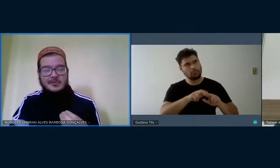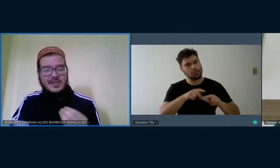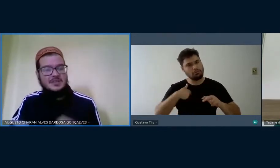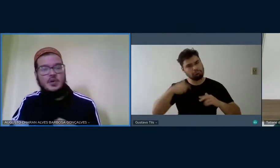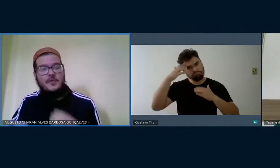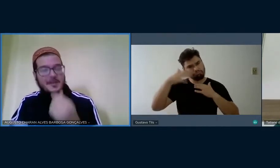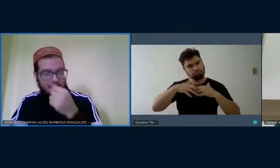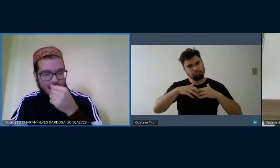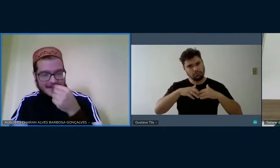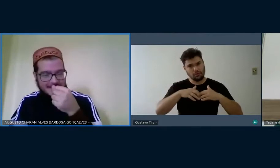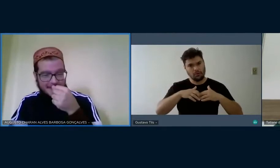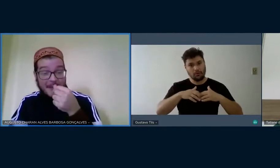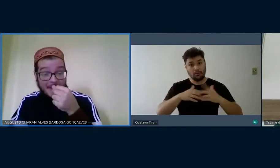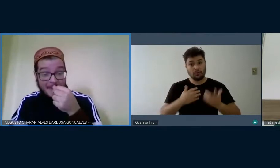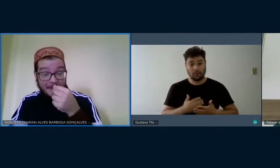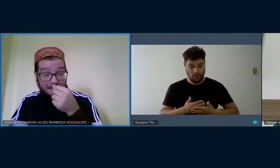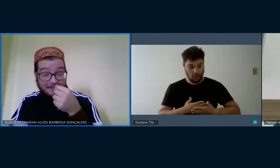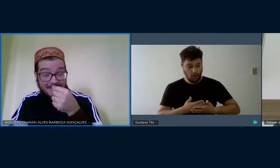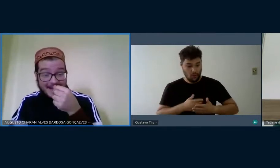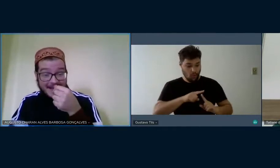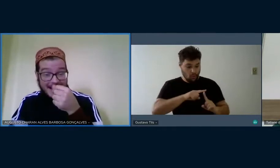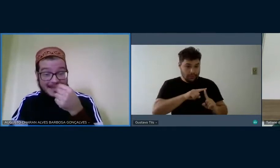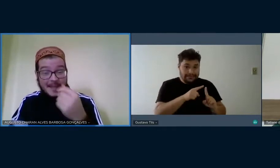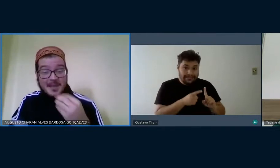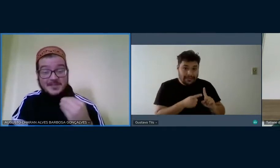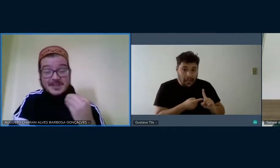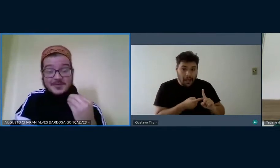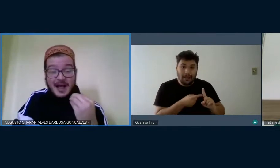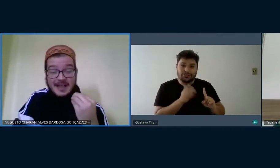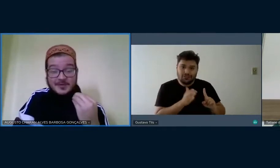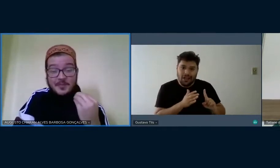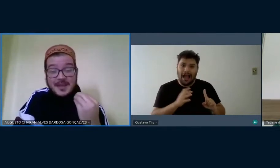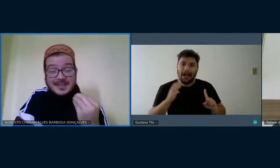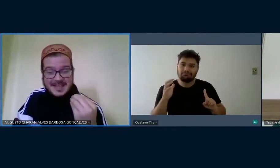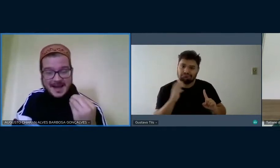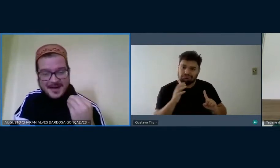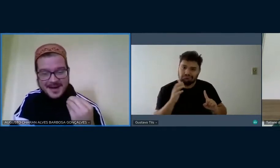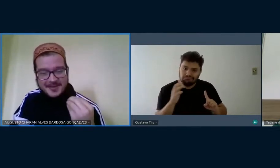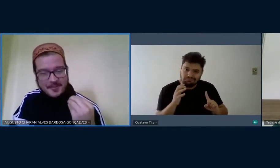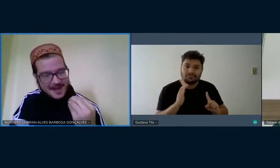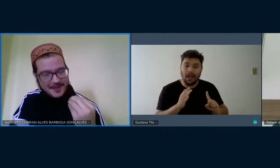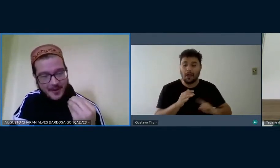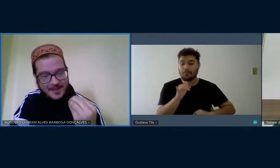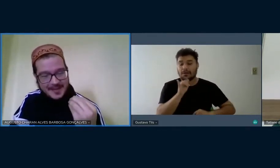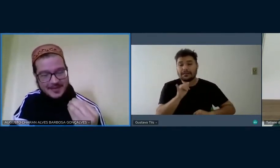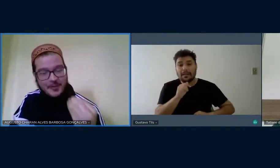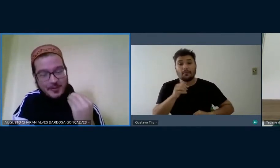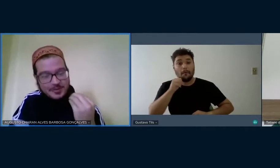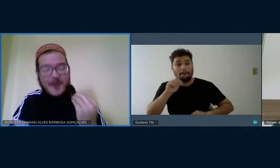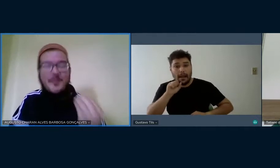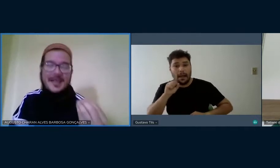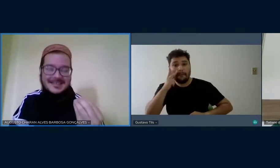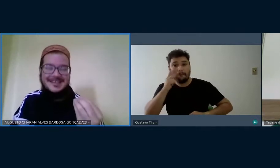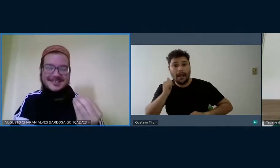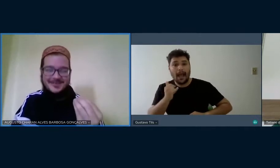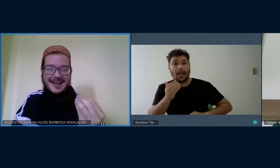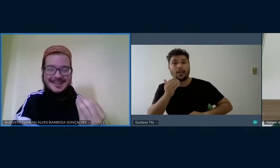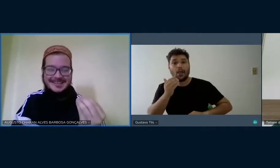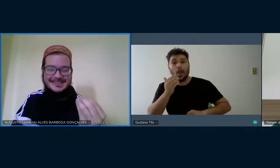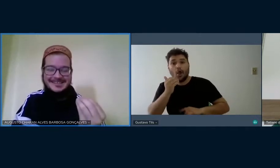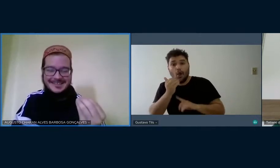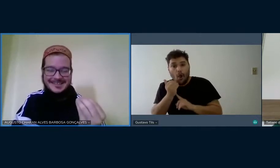embrião já sofre influências do meio. Até mesmo as comidas que a mãe e o pai comem são culturalmente